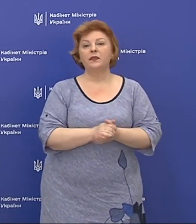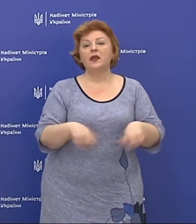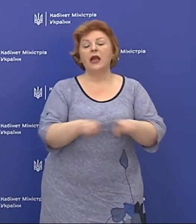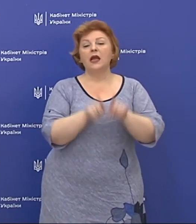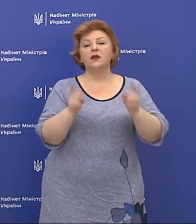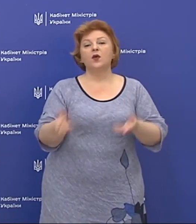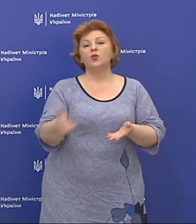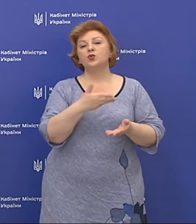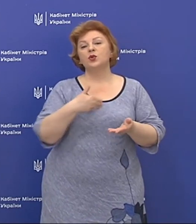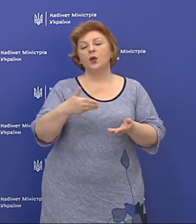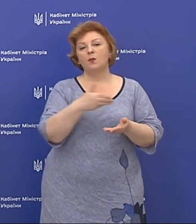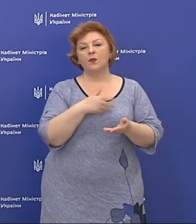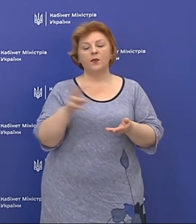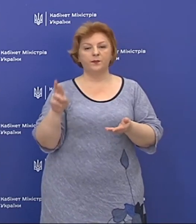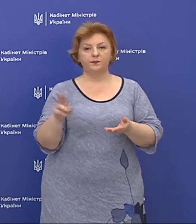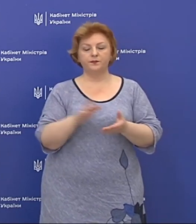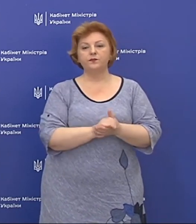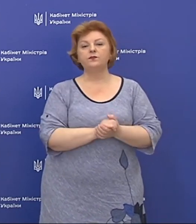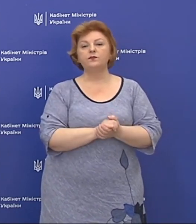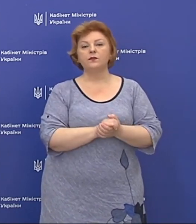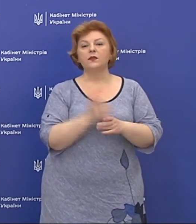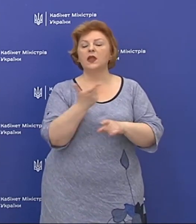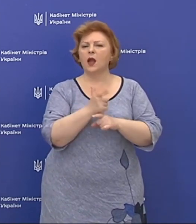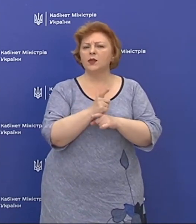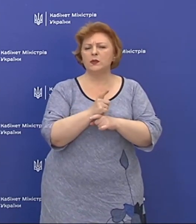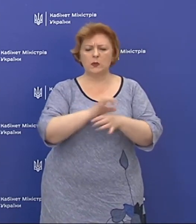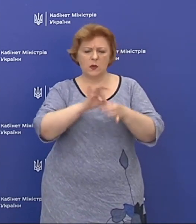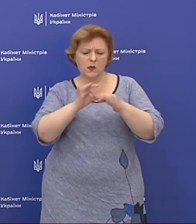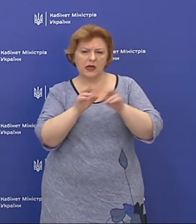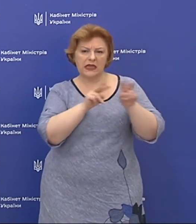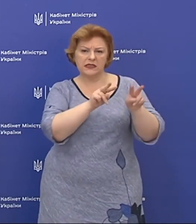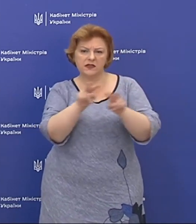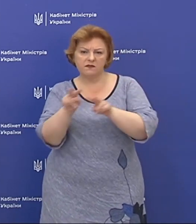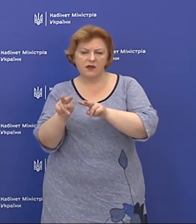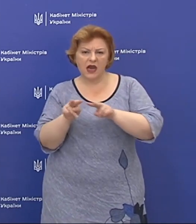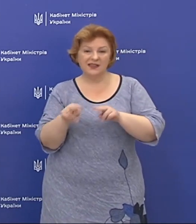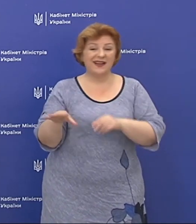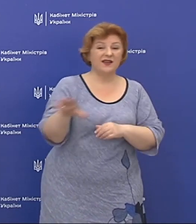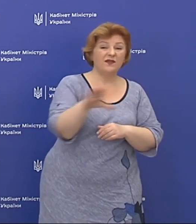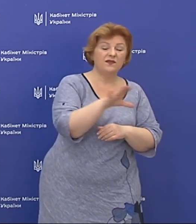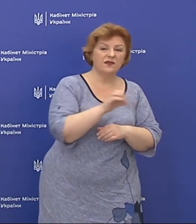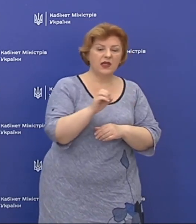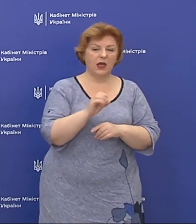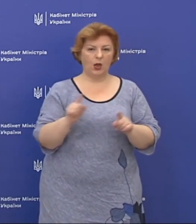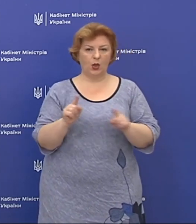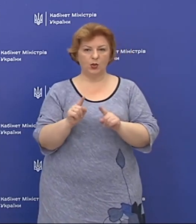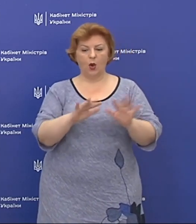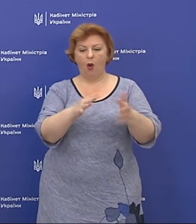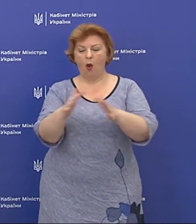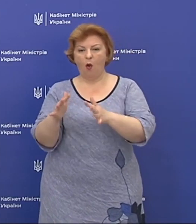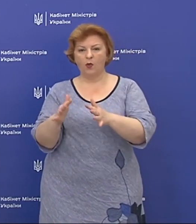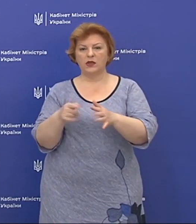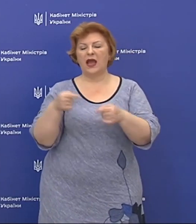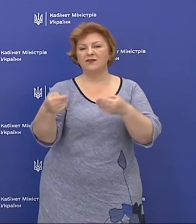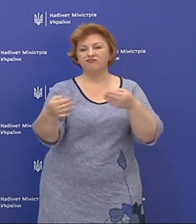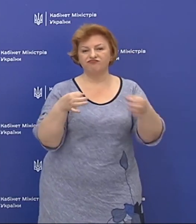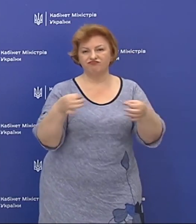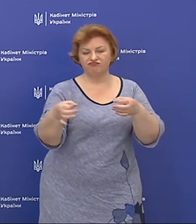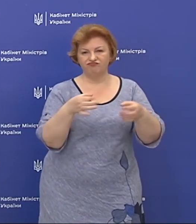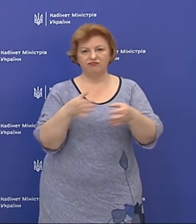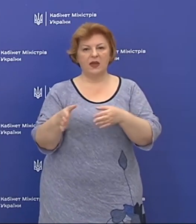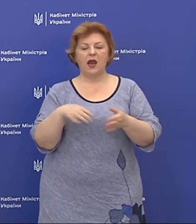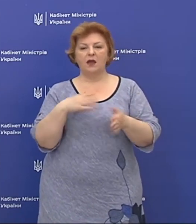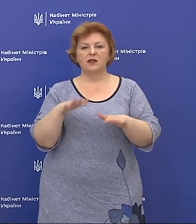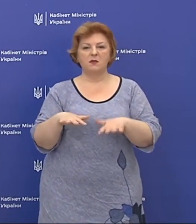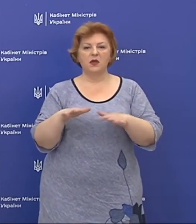Також ми дуже кретельно відслідковуємо все, що ковиться на містах, все, про що